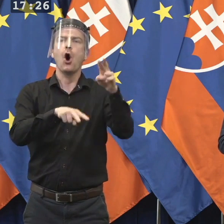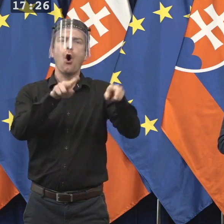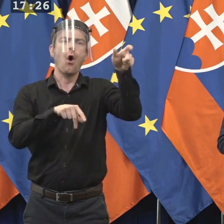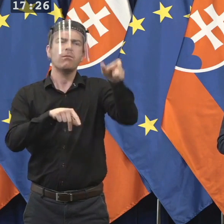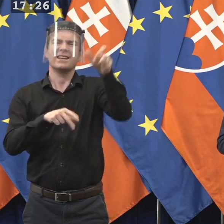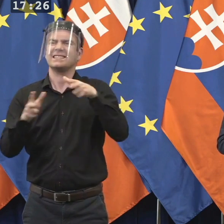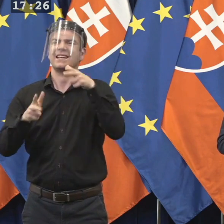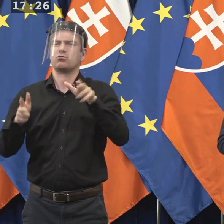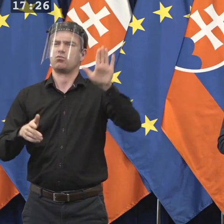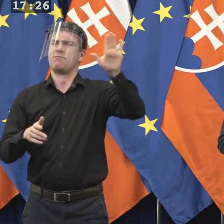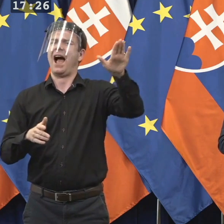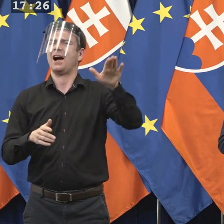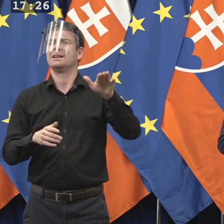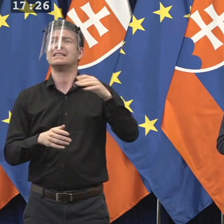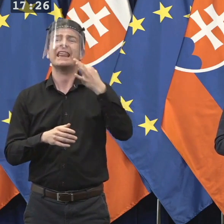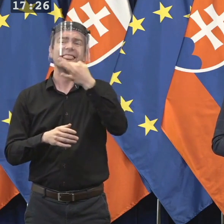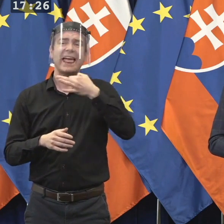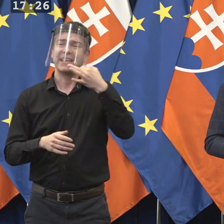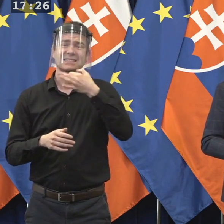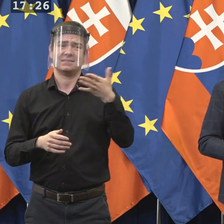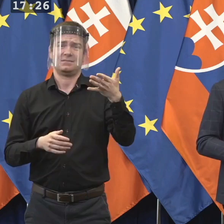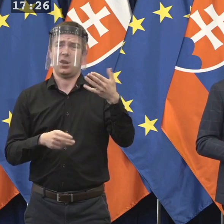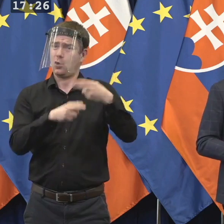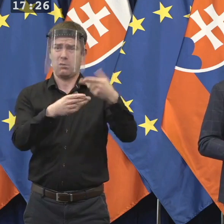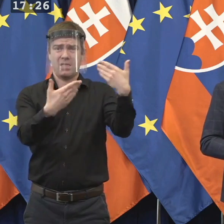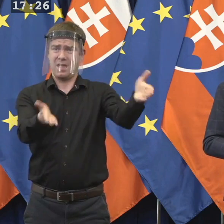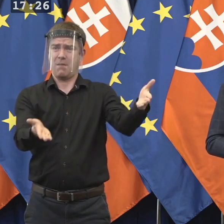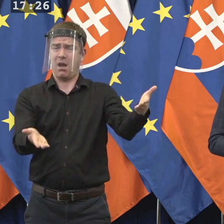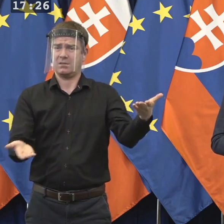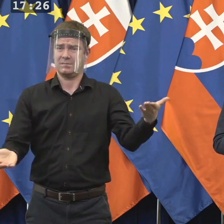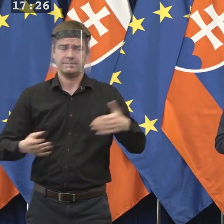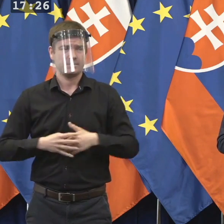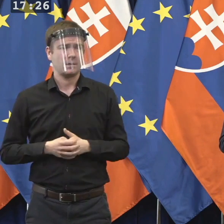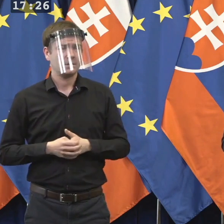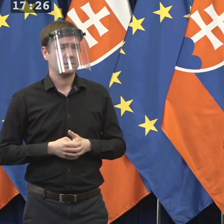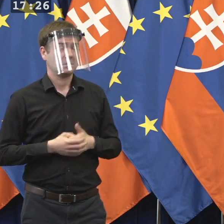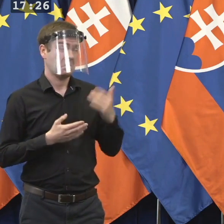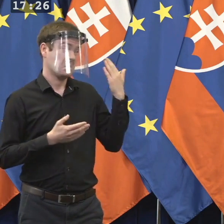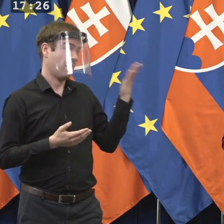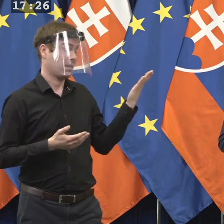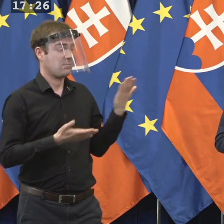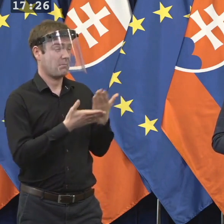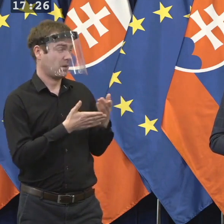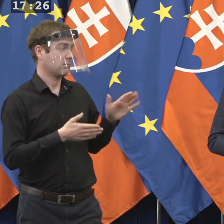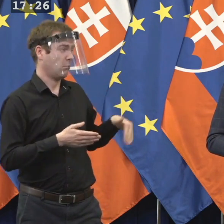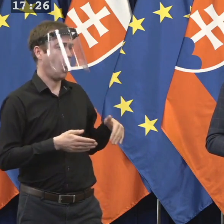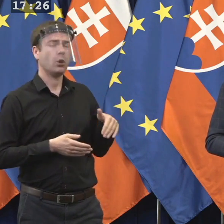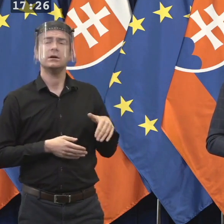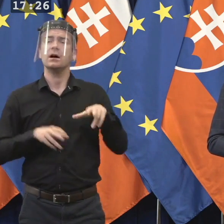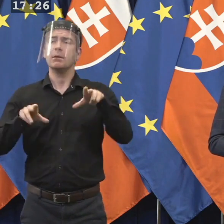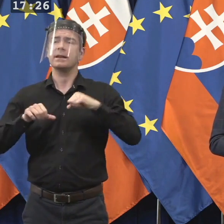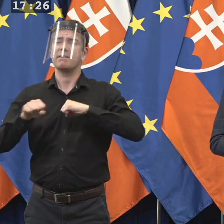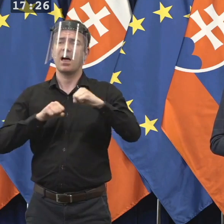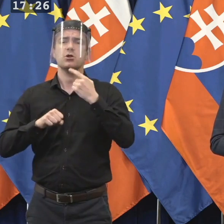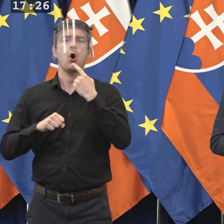Rakúska. Či by nebolo možné toto uznávať, vzhľadom na to, že tak, ako pán premiér spomínal, cestujú x ľudí autobusmi. Oni sa stiažujú, že x ľudí